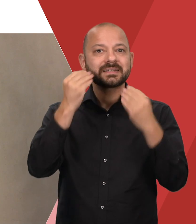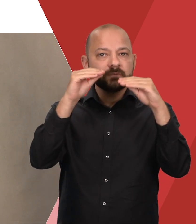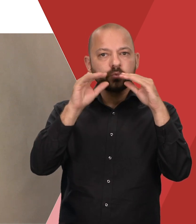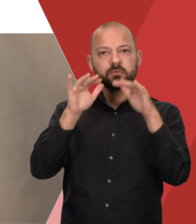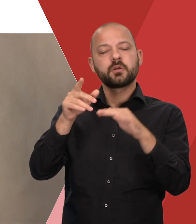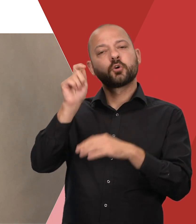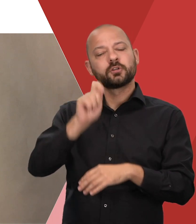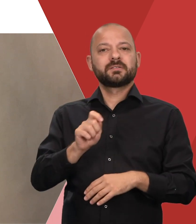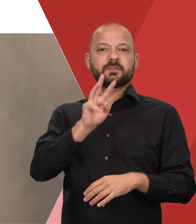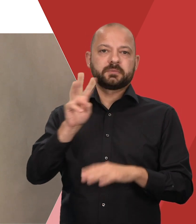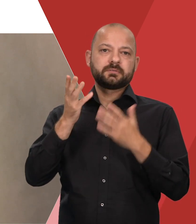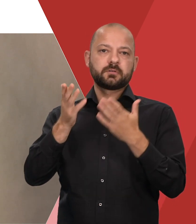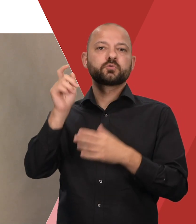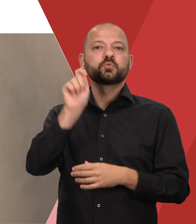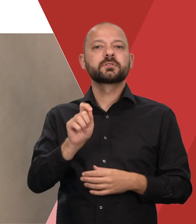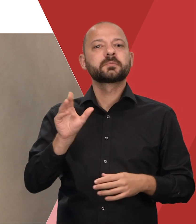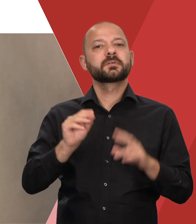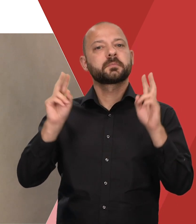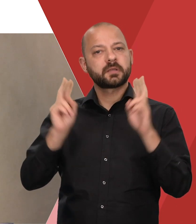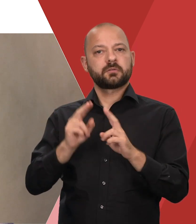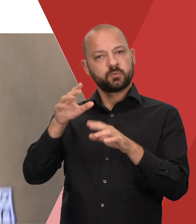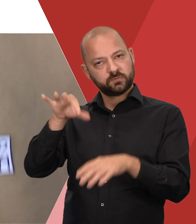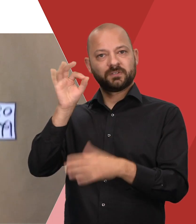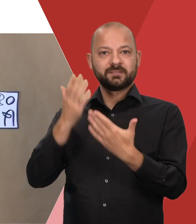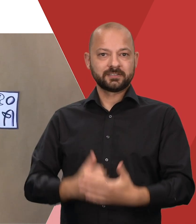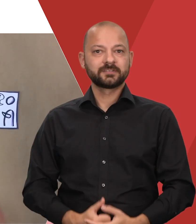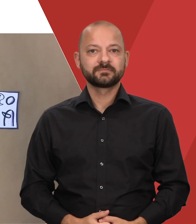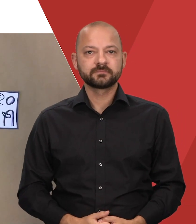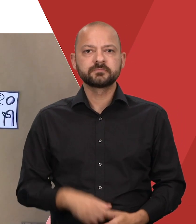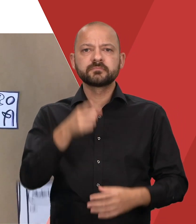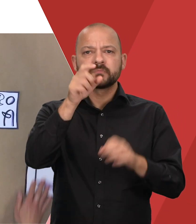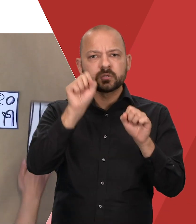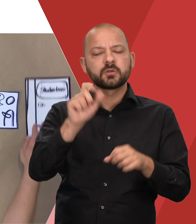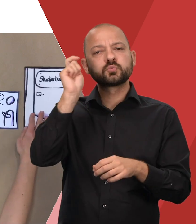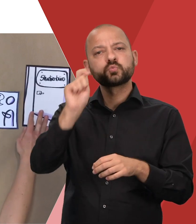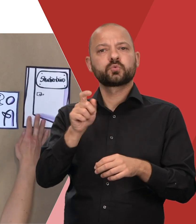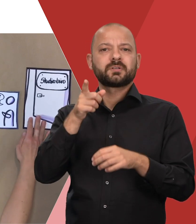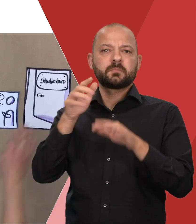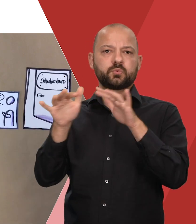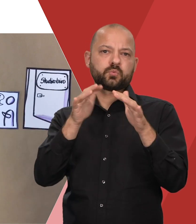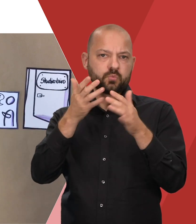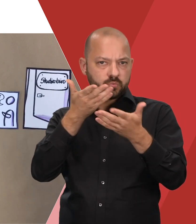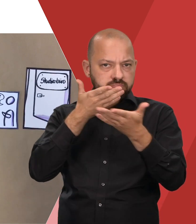findest du auf der Uni-Webseite Studieren mit Beeinträchtigung. Eine persönliche und vertrauliche Beratung erhältst du in deinem Studienbüro.